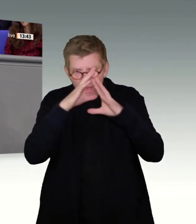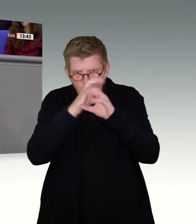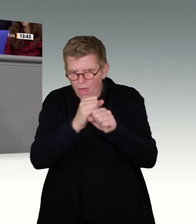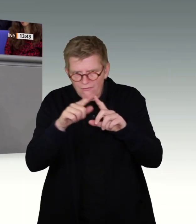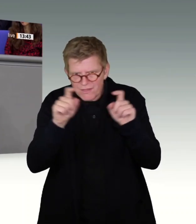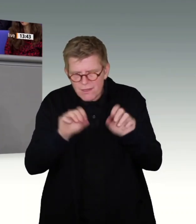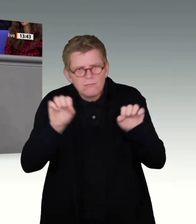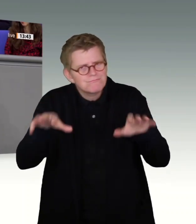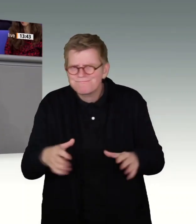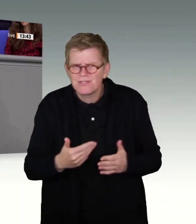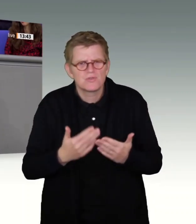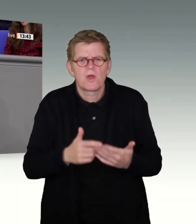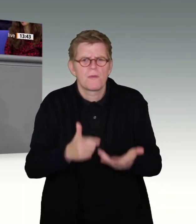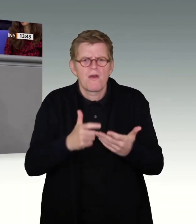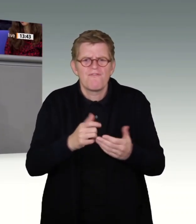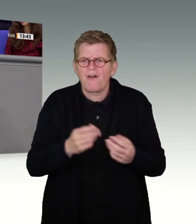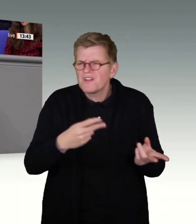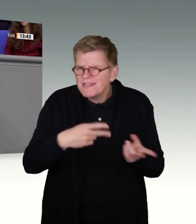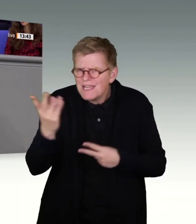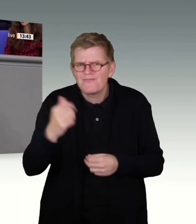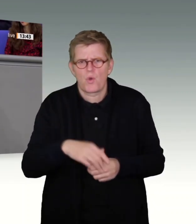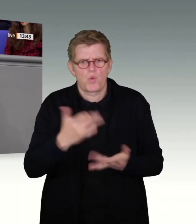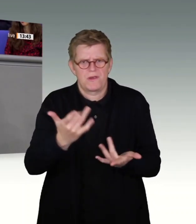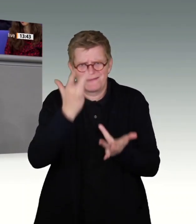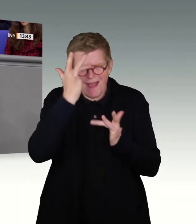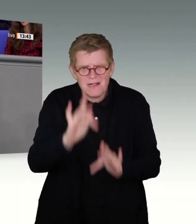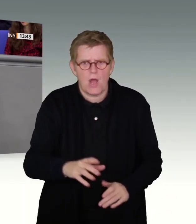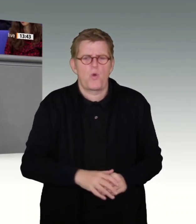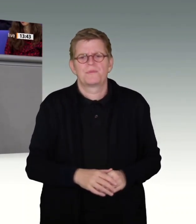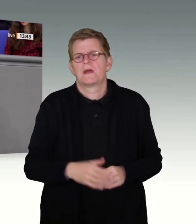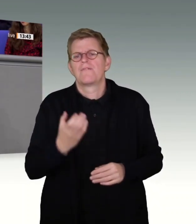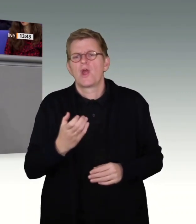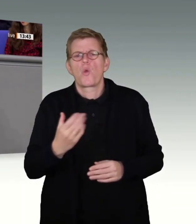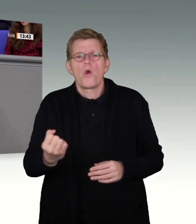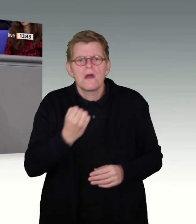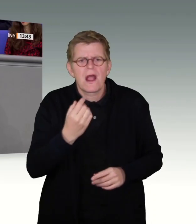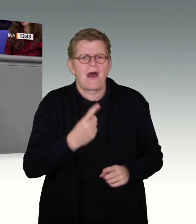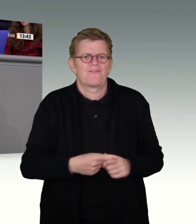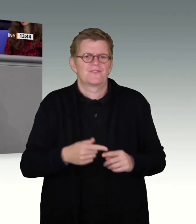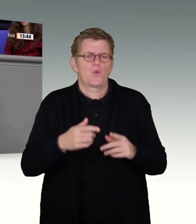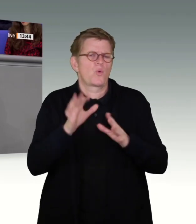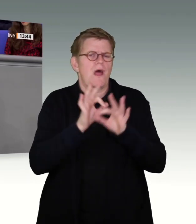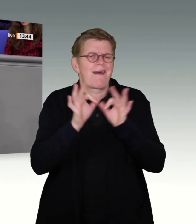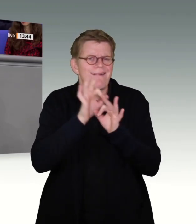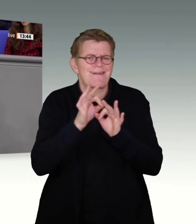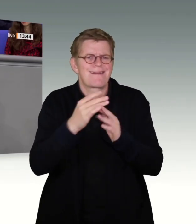für Fragen von Waffenlieferungen, das gilt für den Wieder- und Weiterbetrieb von Kohlekraft- und Kernkraftwerken und vieles mehr. Und ich sage Ihnen, liebe